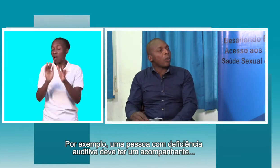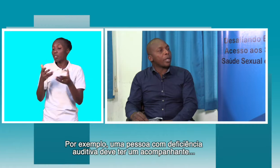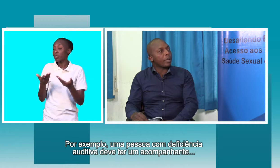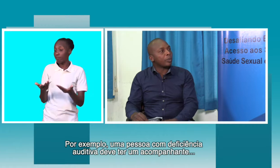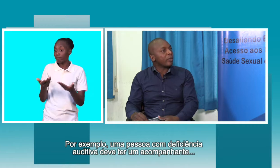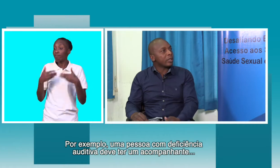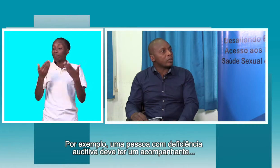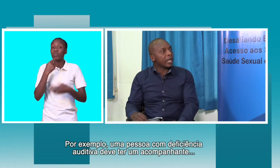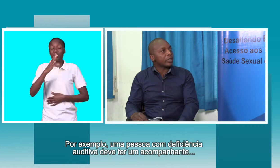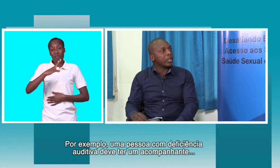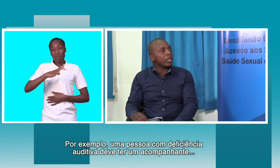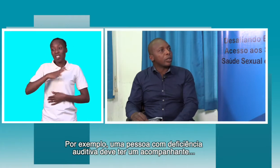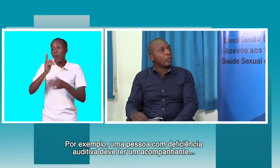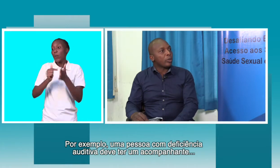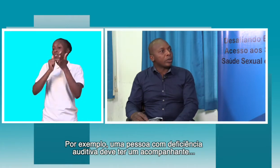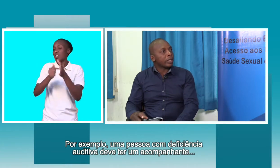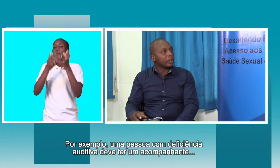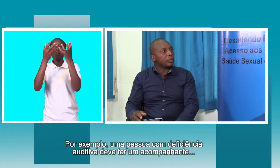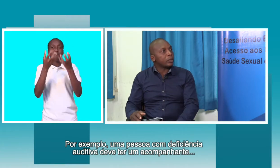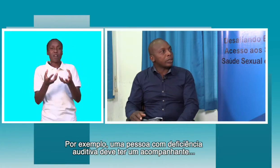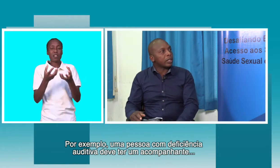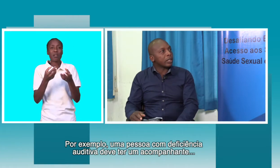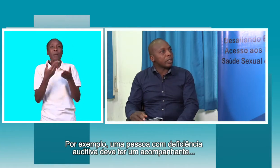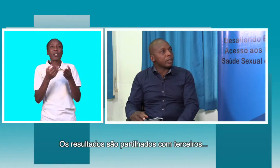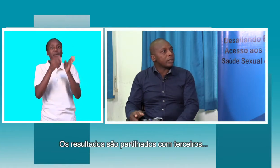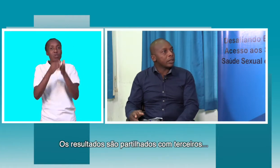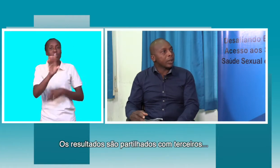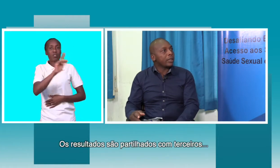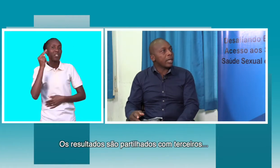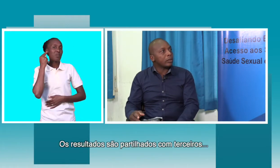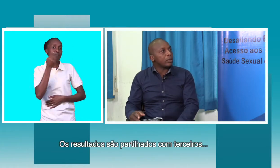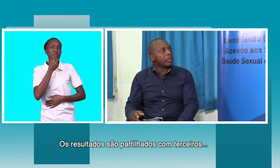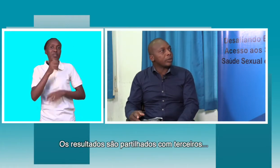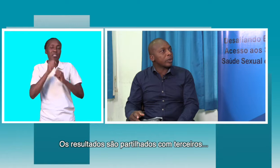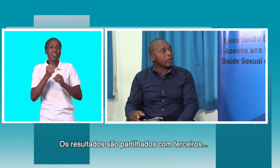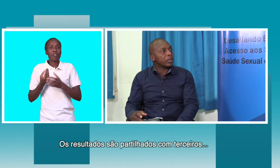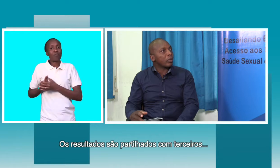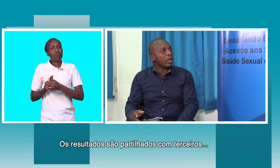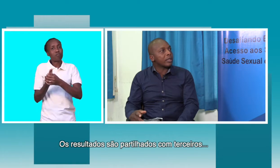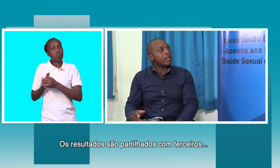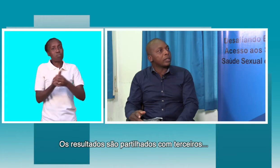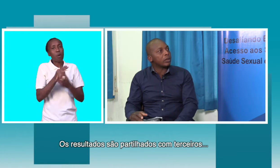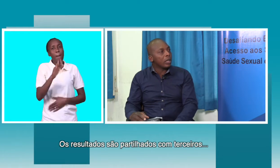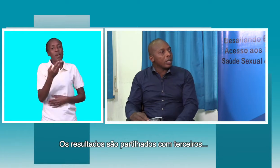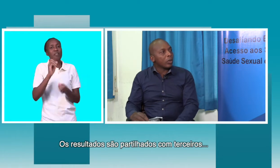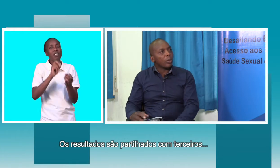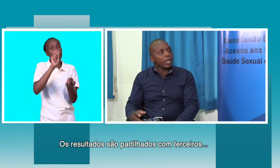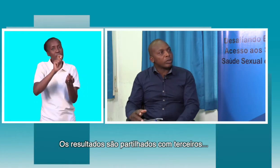acompanhante para fazer o teste e o próprio teste depois tem que ser partilhado em três pessoas, já não há segredo. E como é a